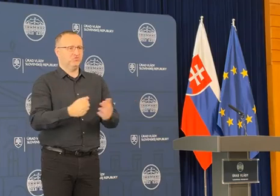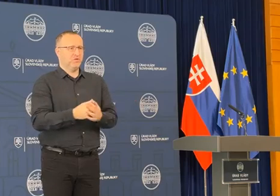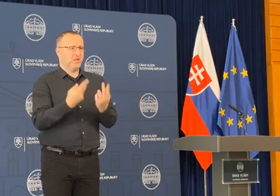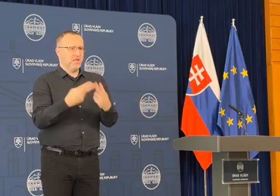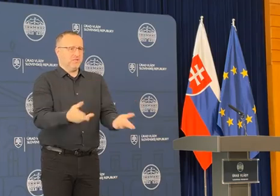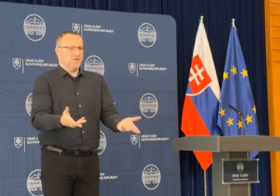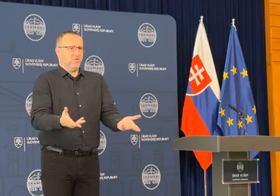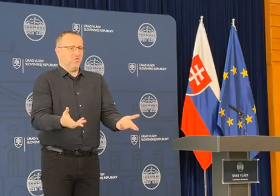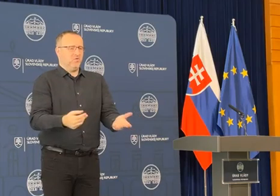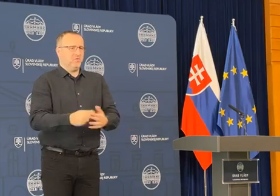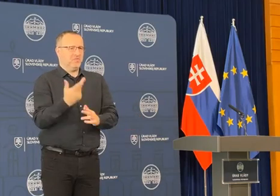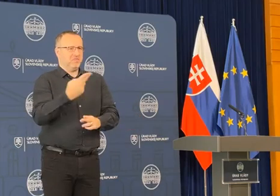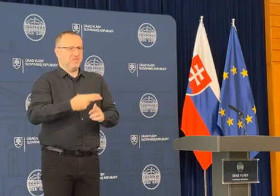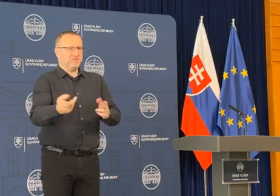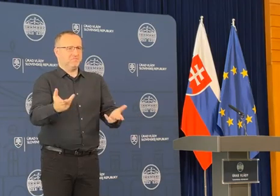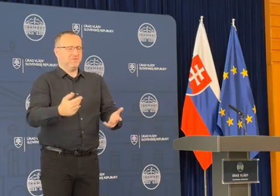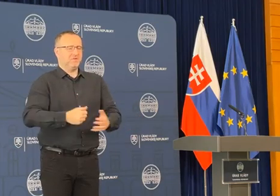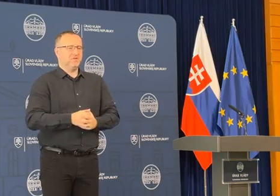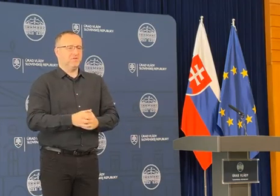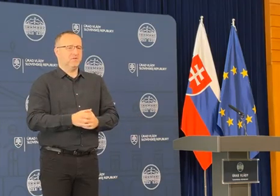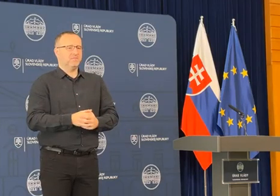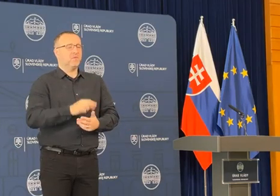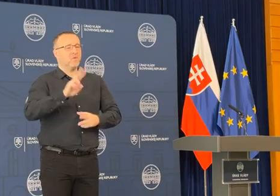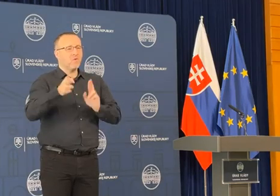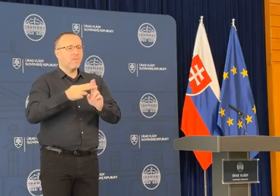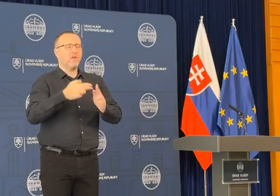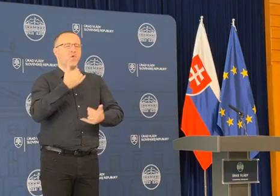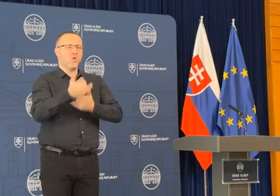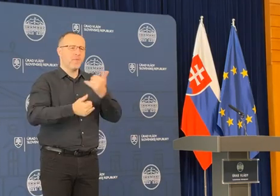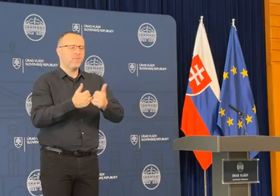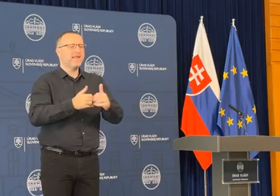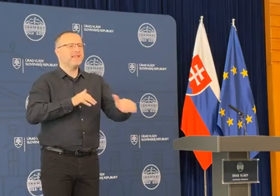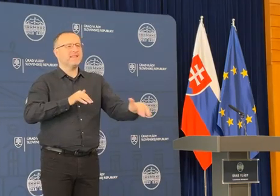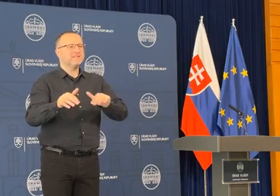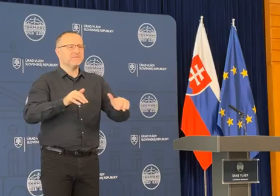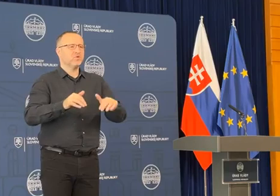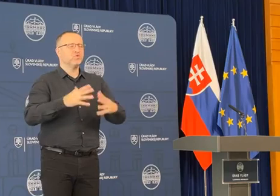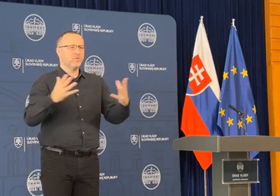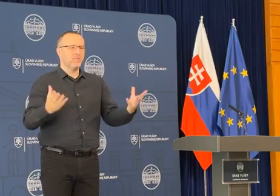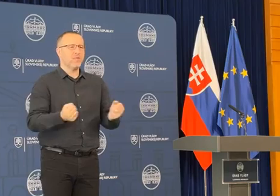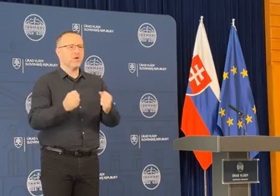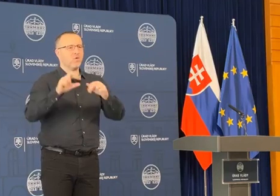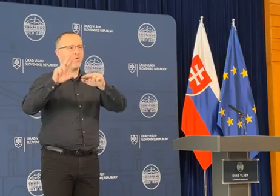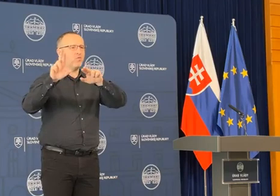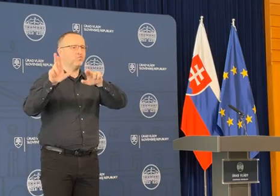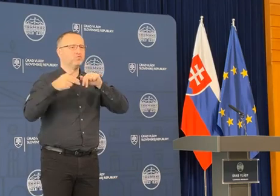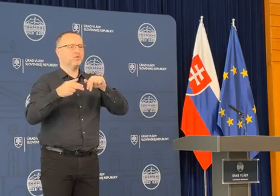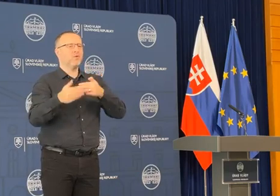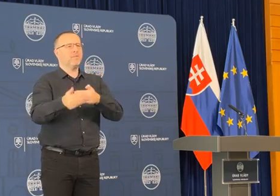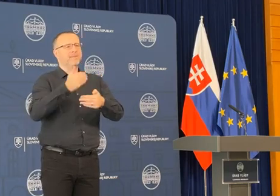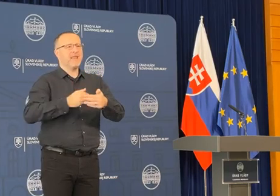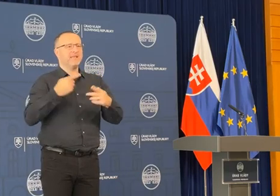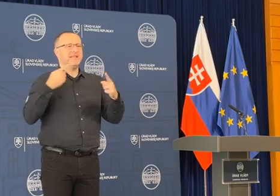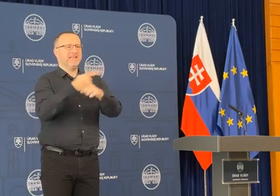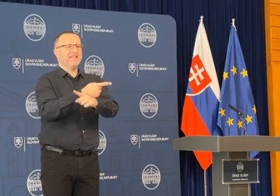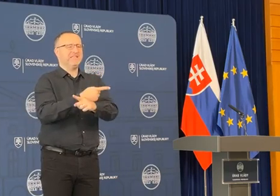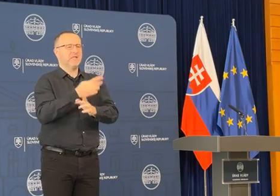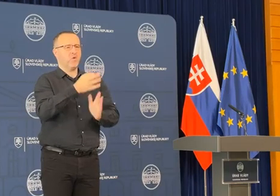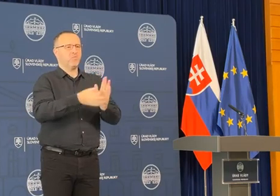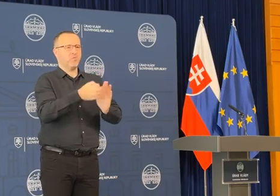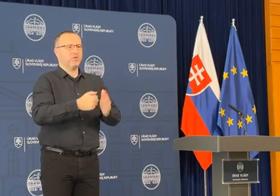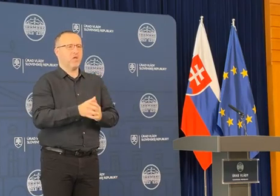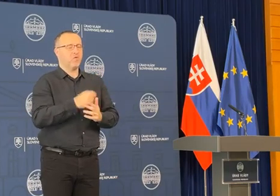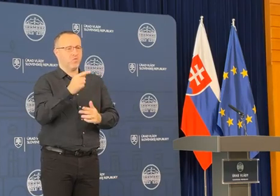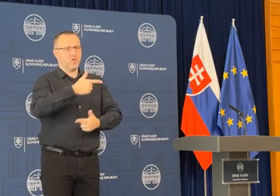nenaplnilo. Tak, opäť zopakujem, tá nezamestnanosť sa nám podarila vrátiť na predkrizové obdobie, čo je